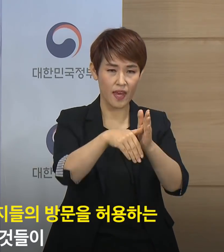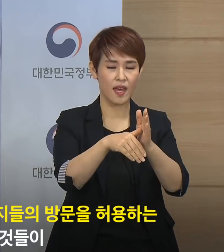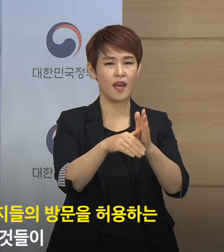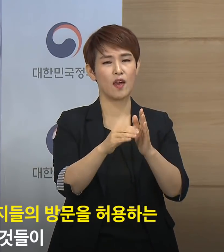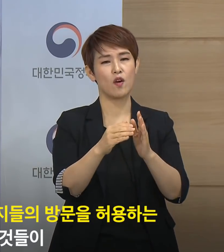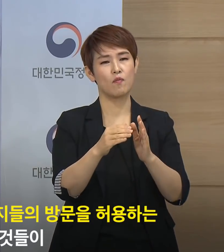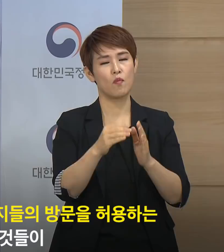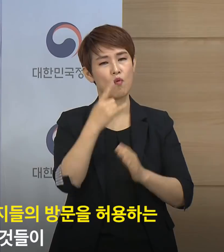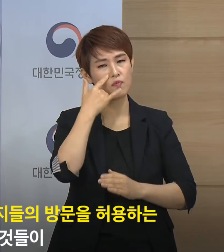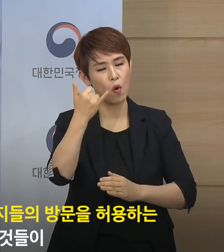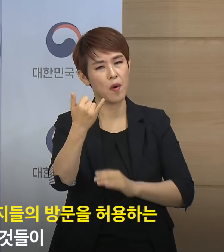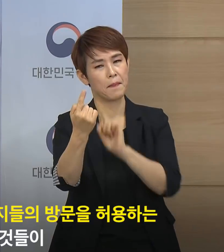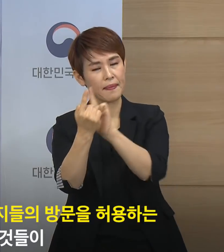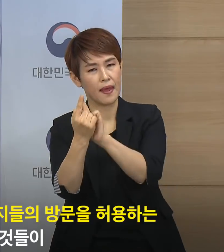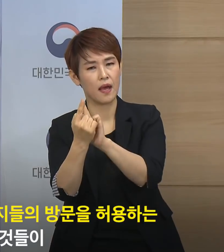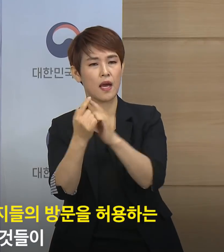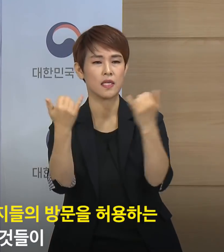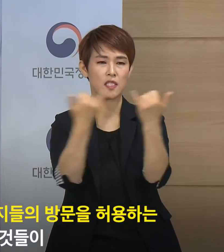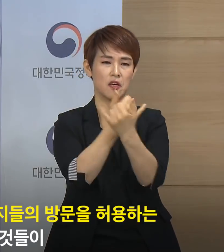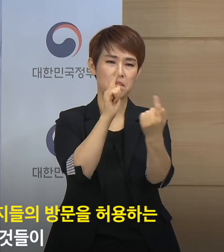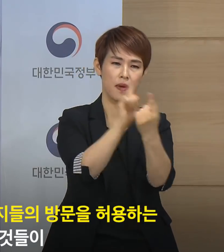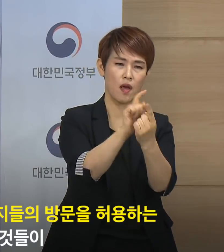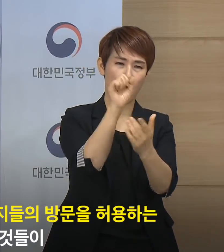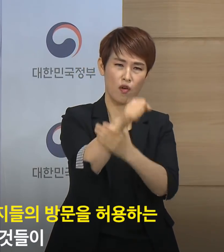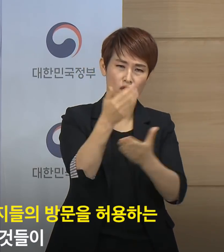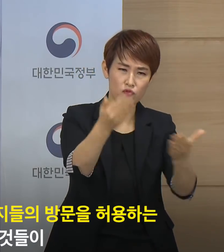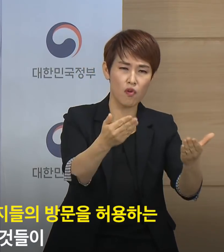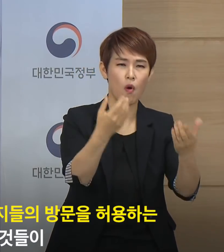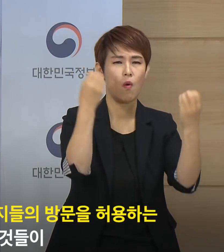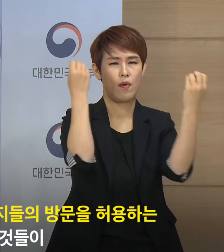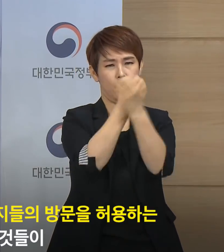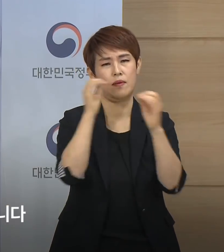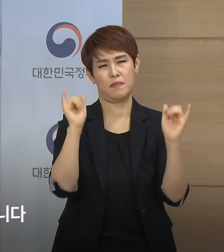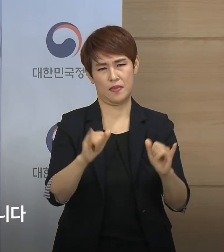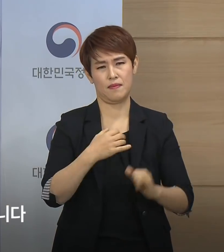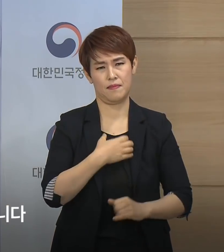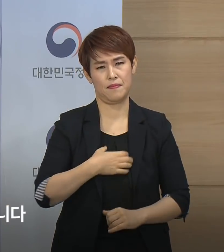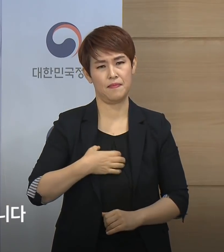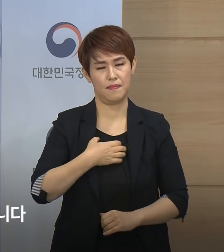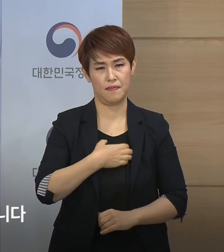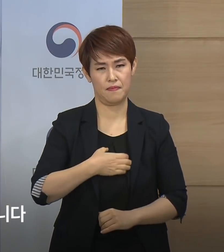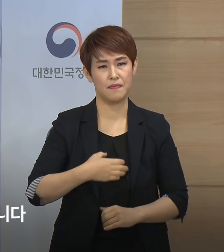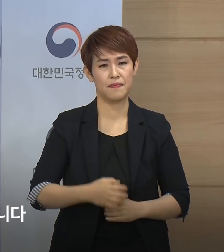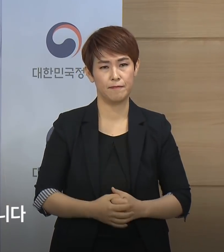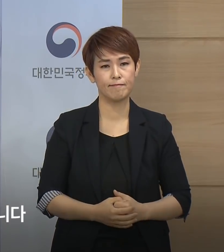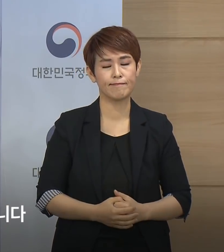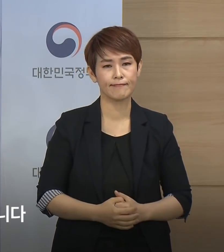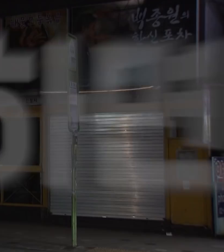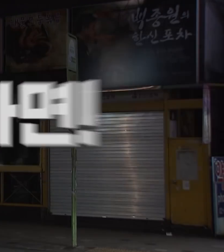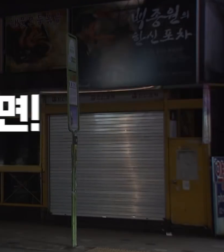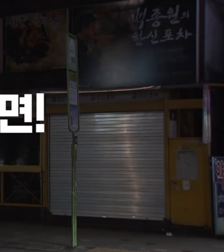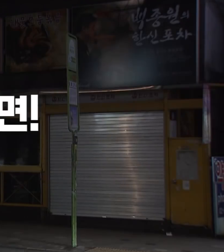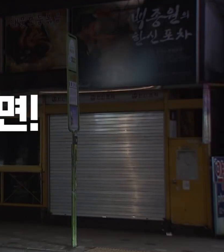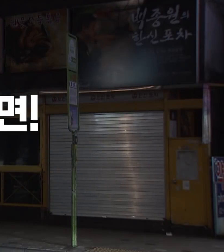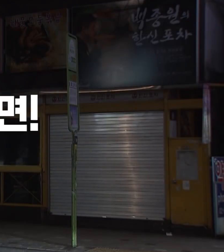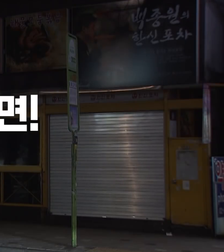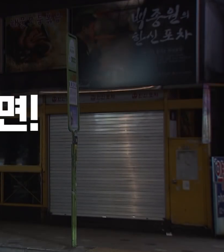허용하는 듯이 오해를 살 공산이 크다라고 하는 것들이 전문가 분들의 공통적인 지적이었습니다.